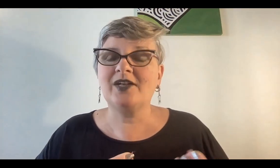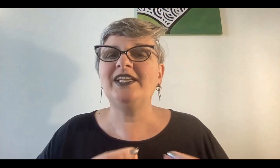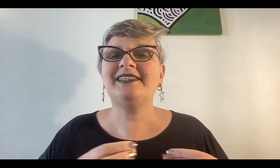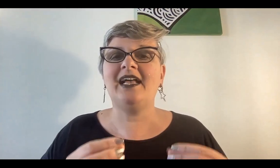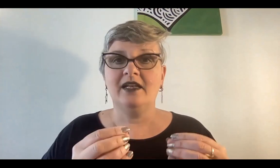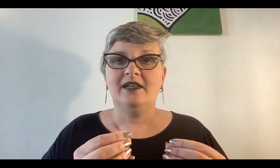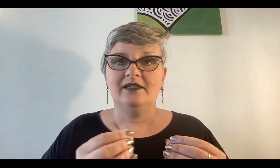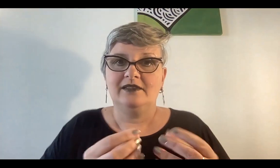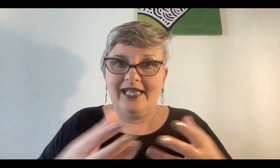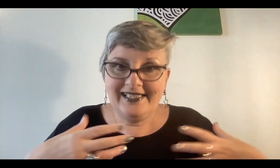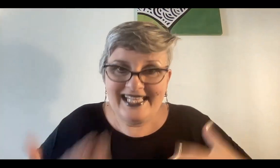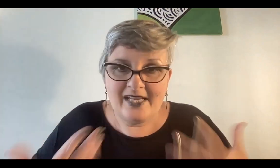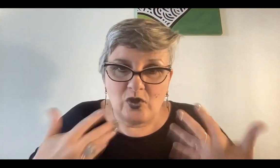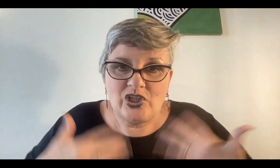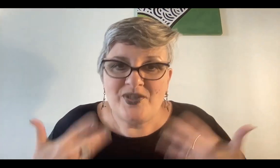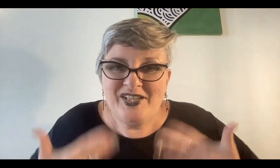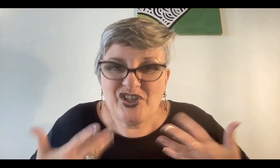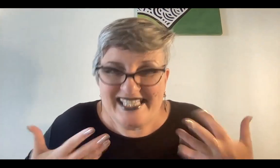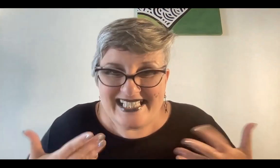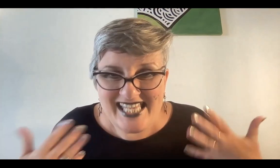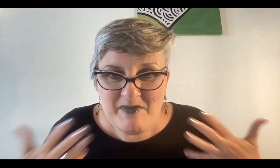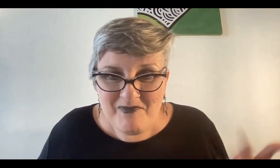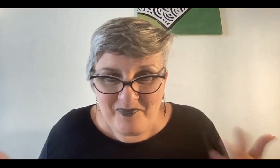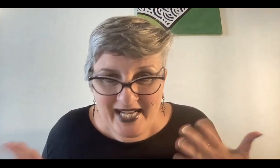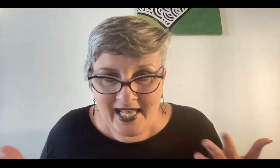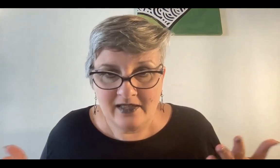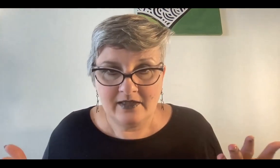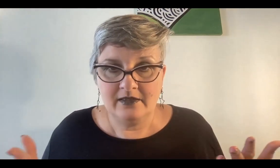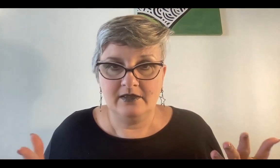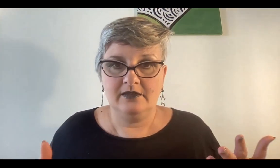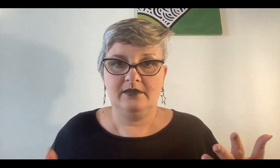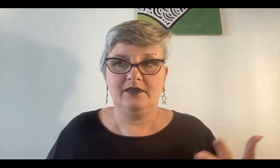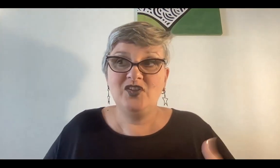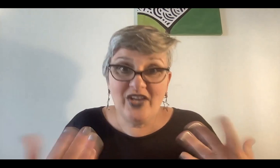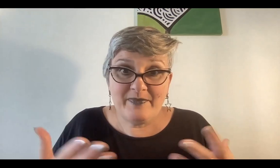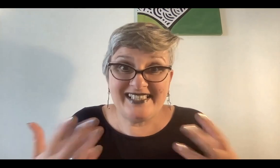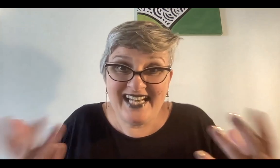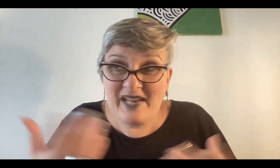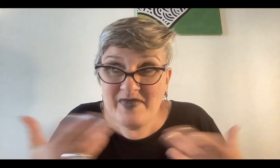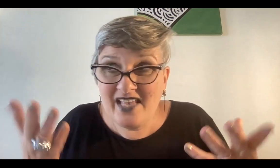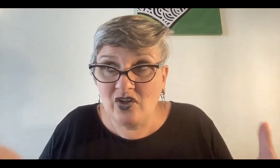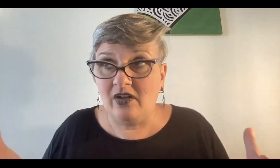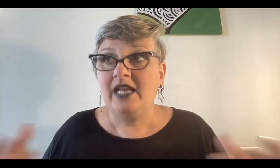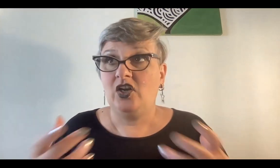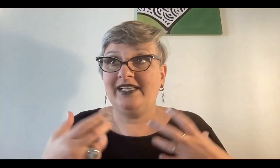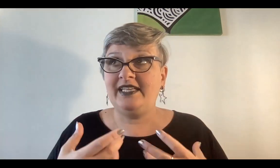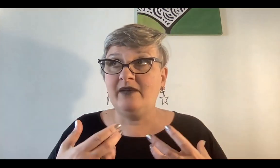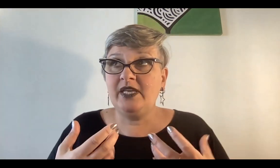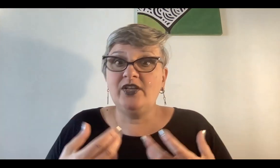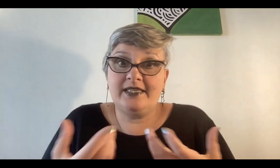recolectar. ¿entendés que era un conocimiento desde siempre? No era para tenerle miedo. Lo que tenía miedo es